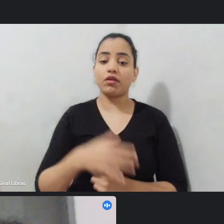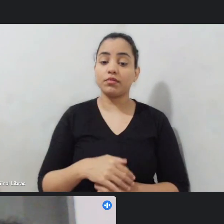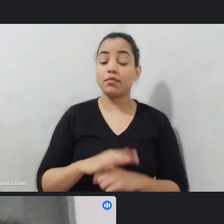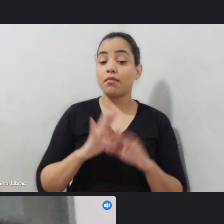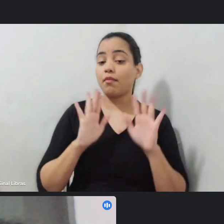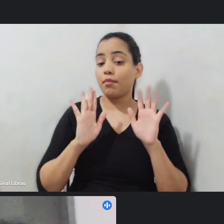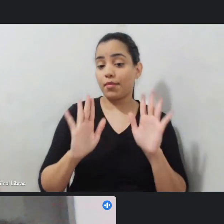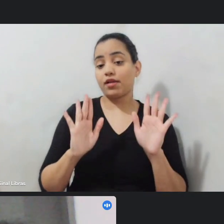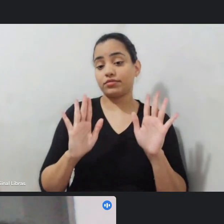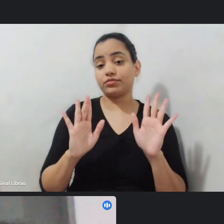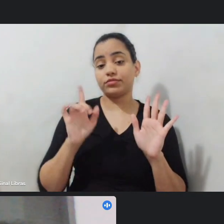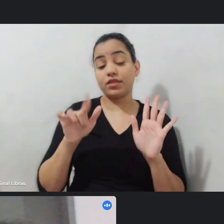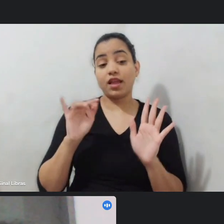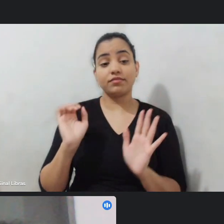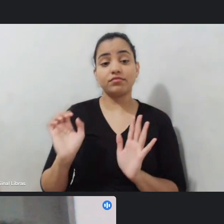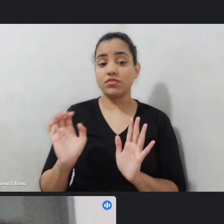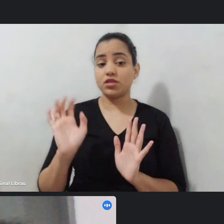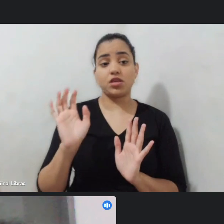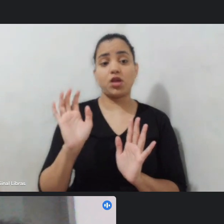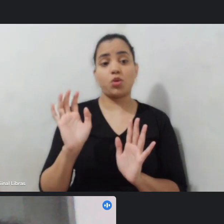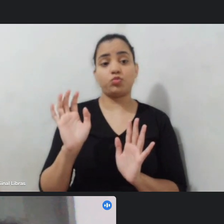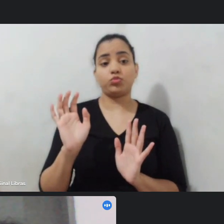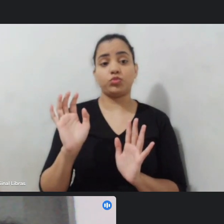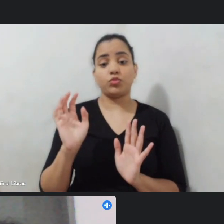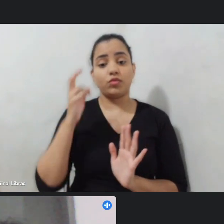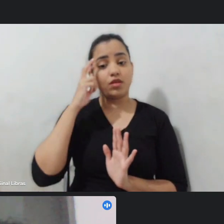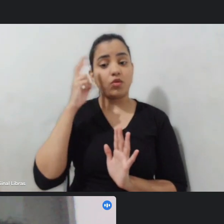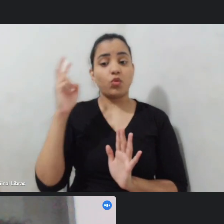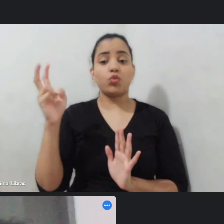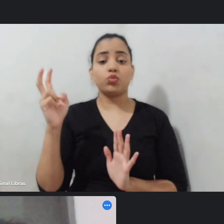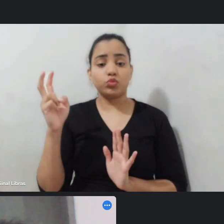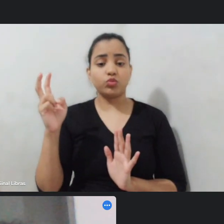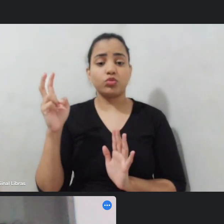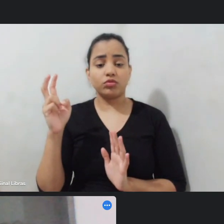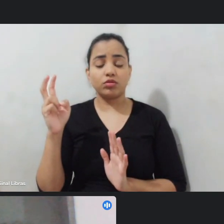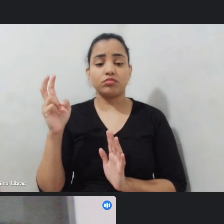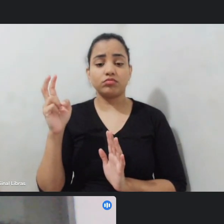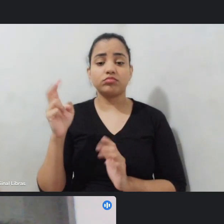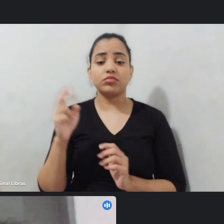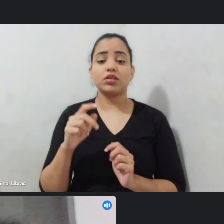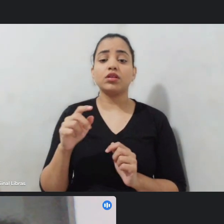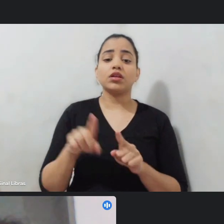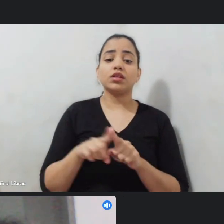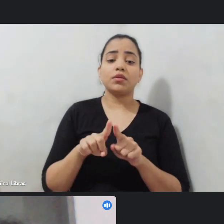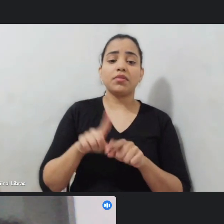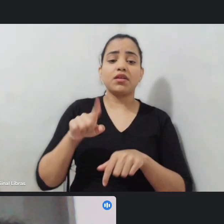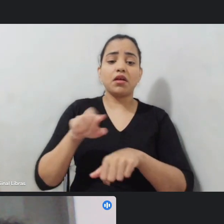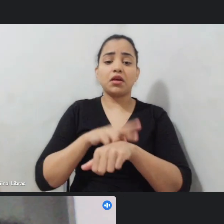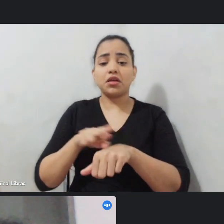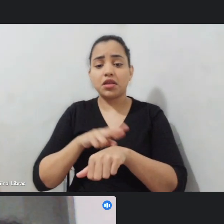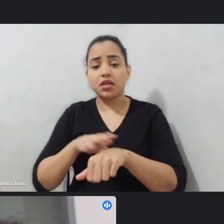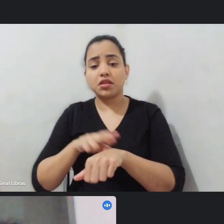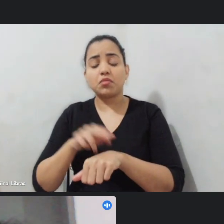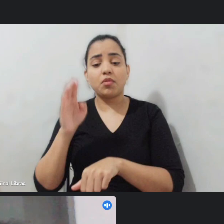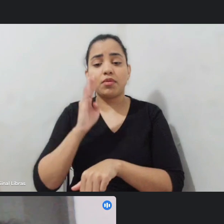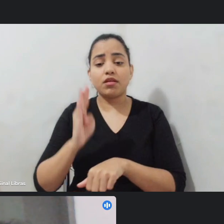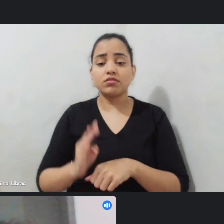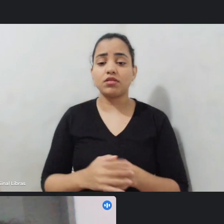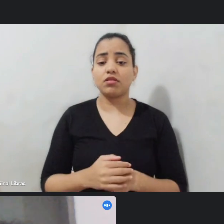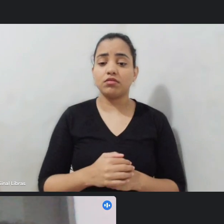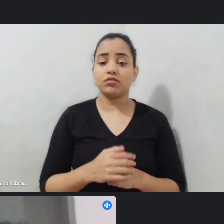ritmos da cultura popular são ritmos brasileiros em 2008 nós